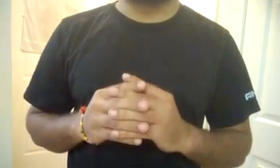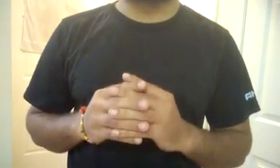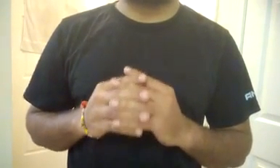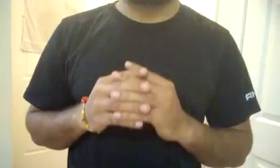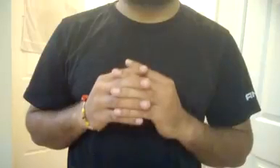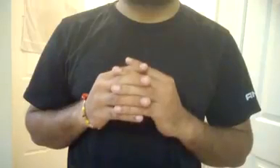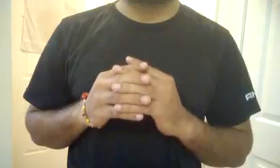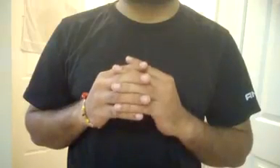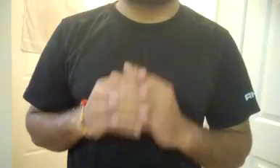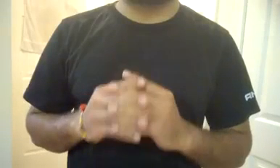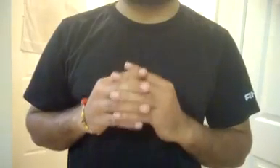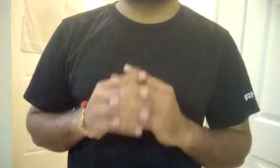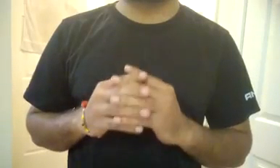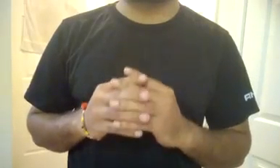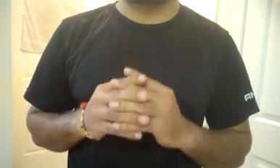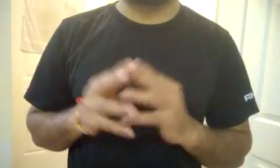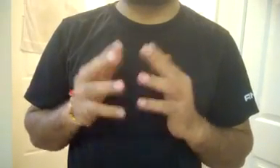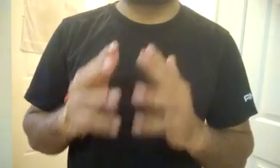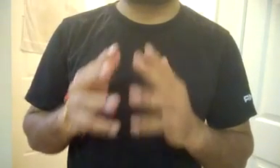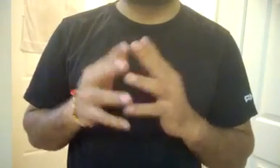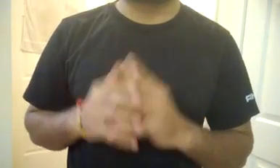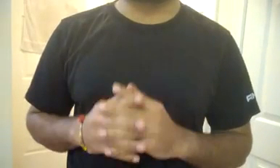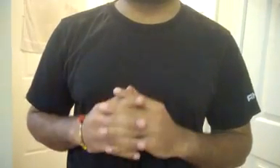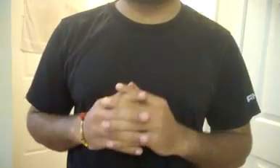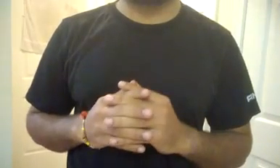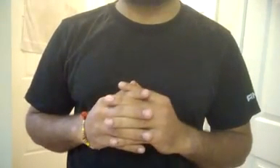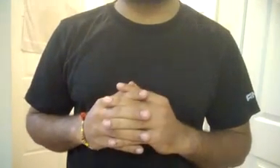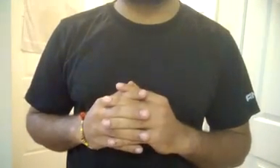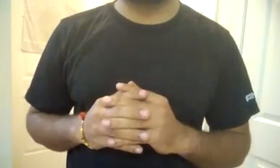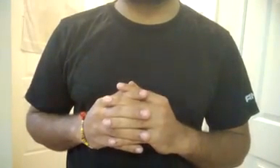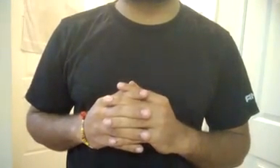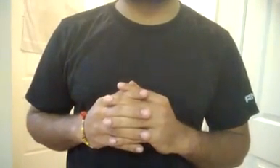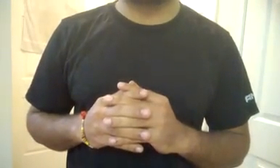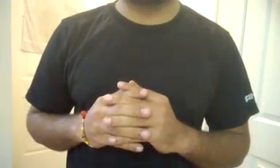चीज को पॉलिटाइज करने की कोशिश करते